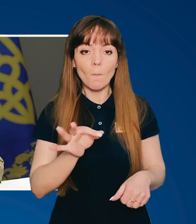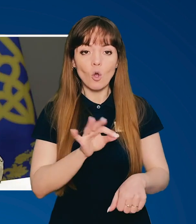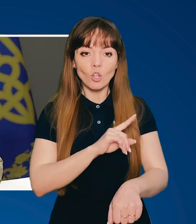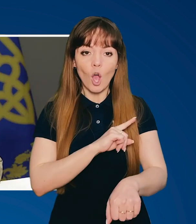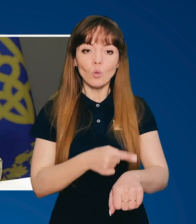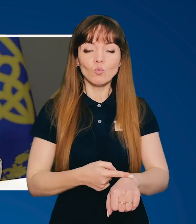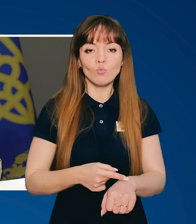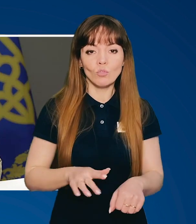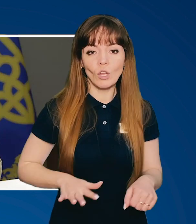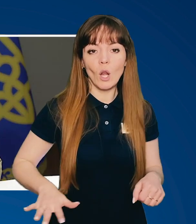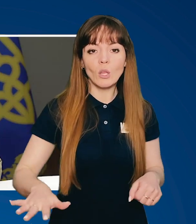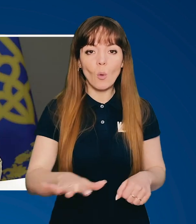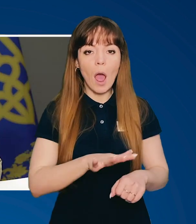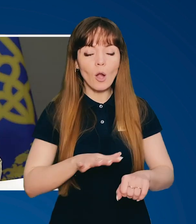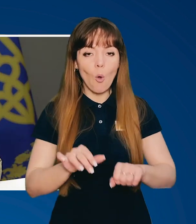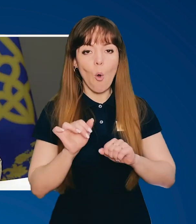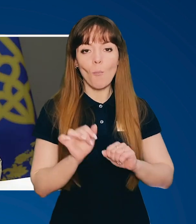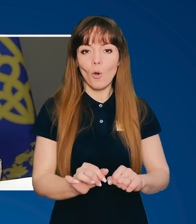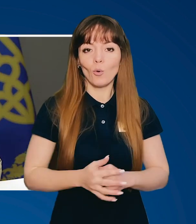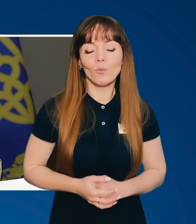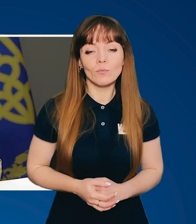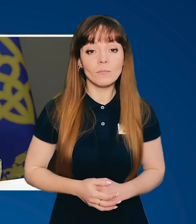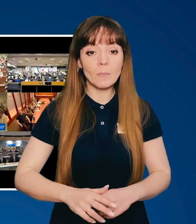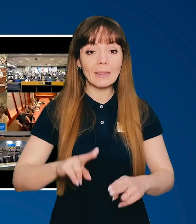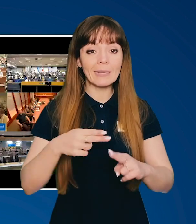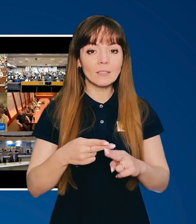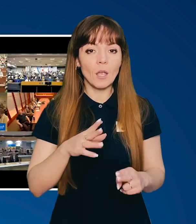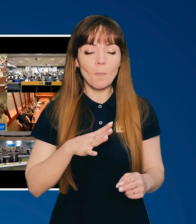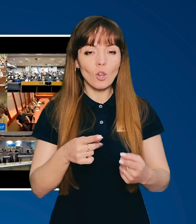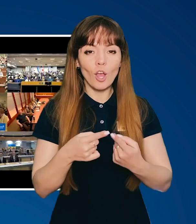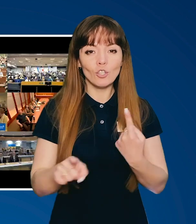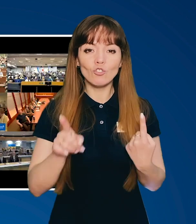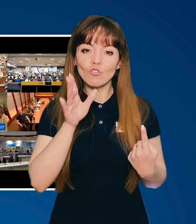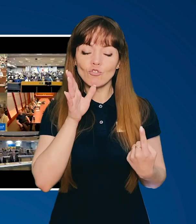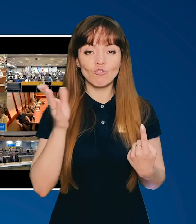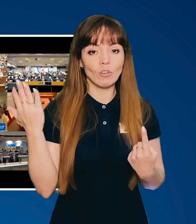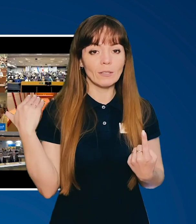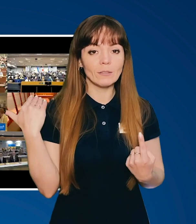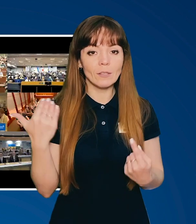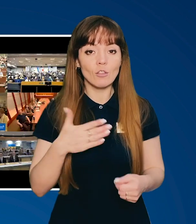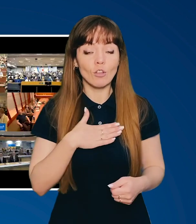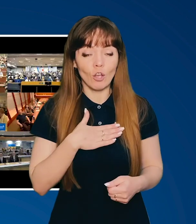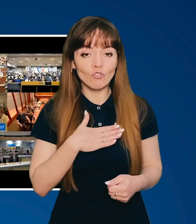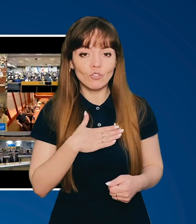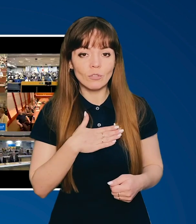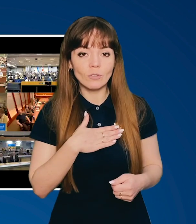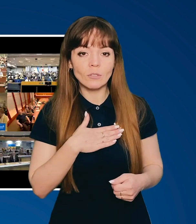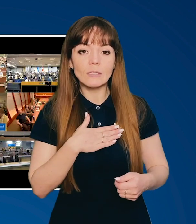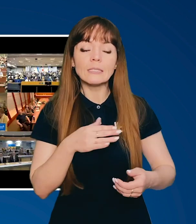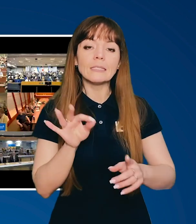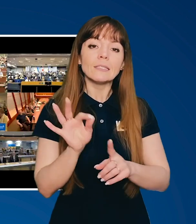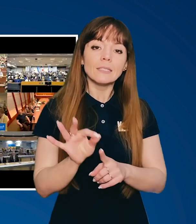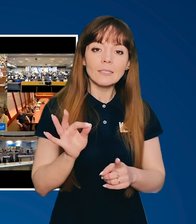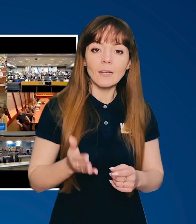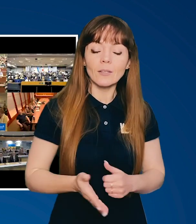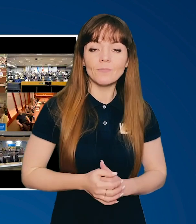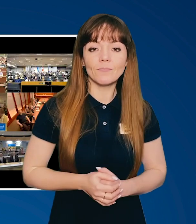потужну територіальну оборону. Це були інші часи, наші цілі